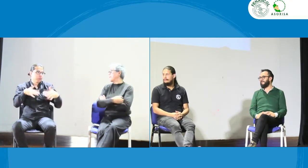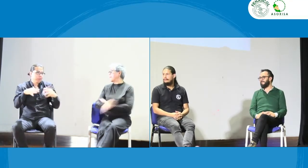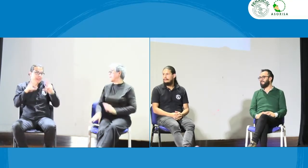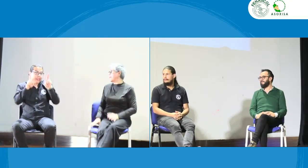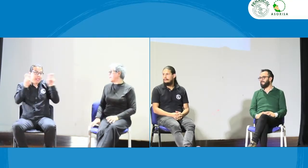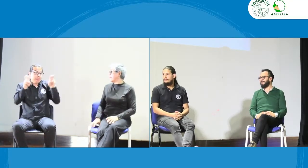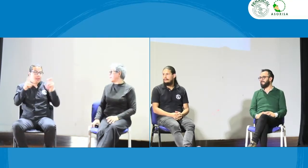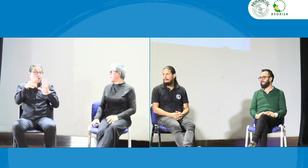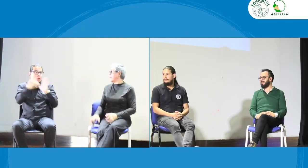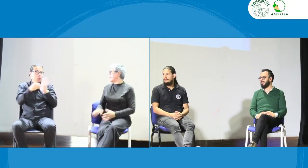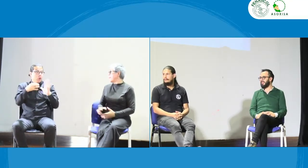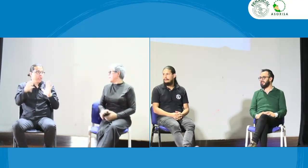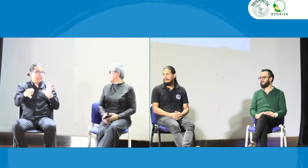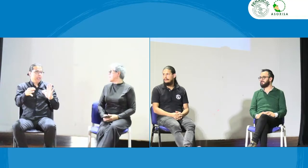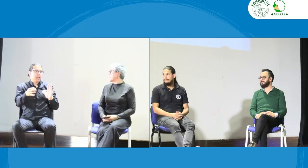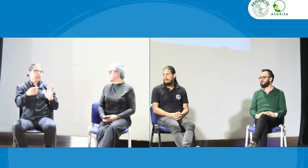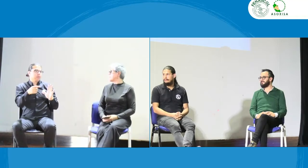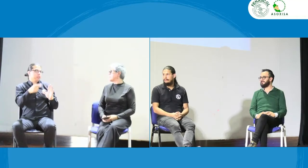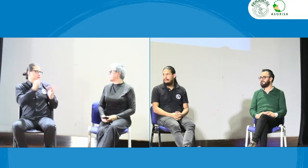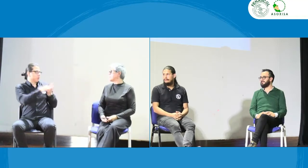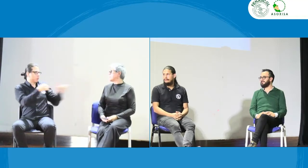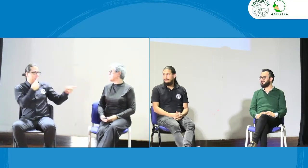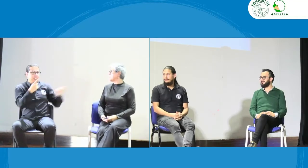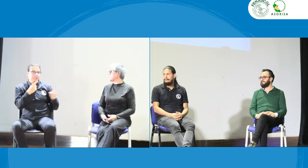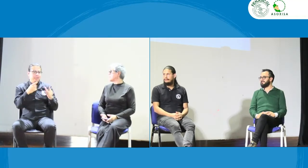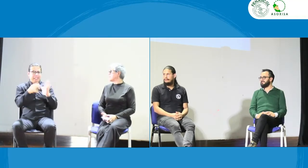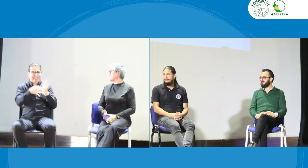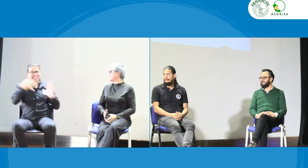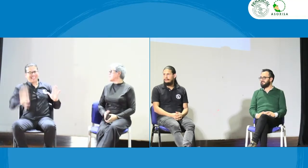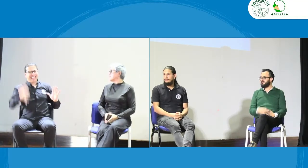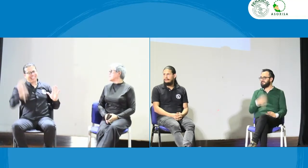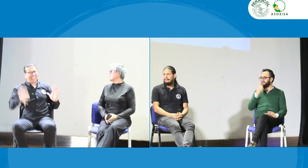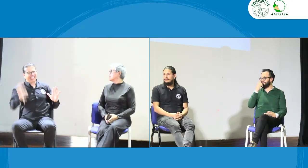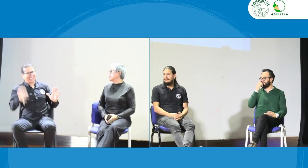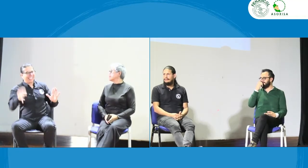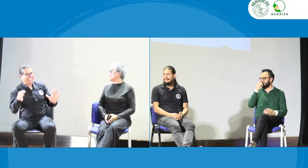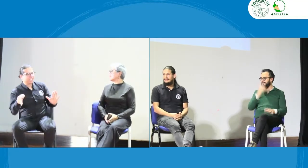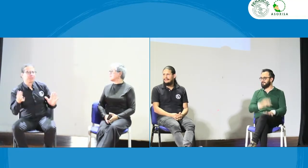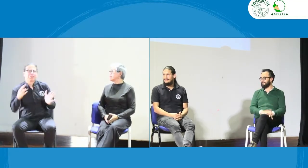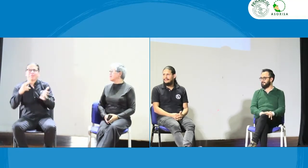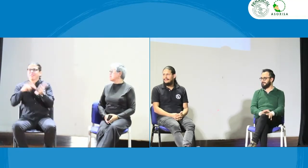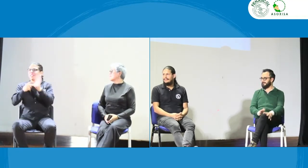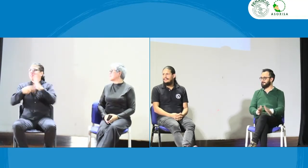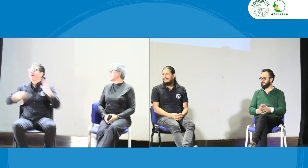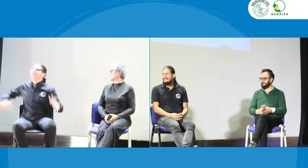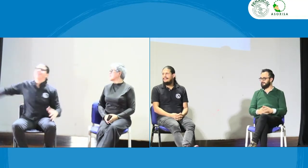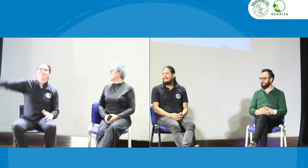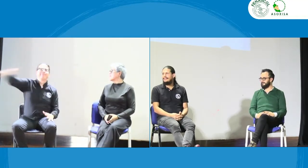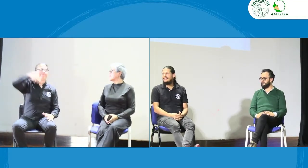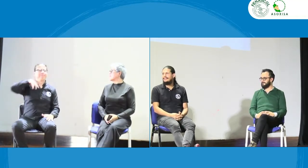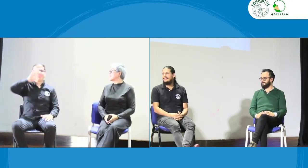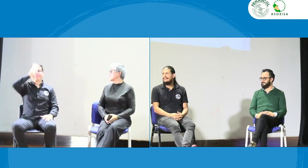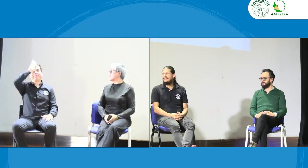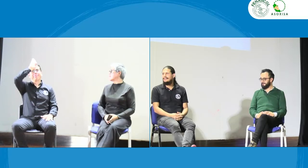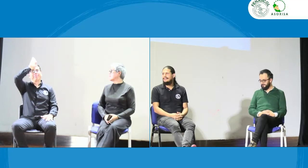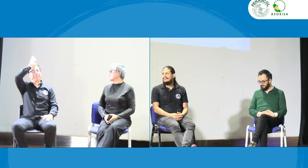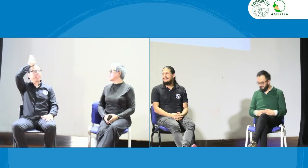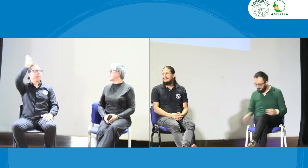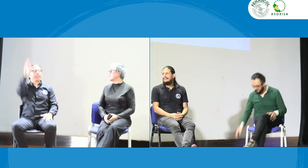el tema del código de ética y como dice Luzmari no hablar de ética sino que pues nosotros ya